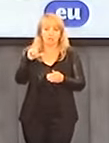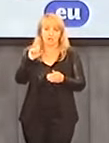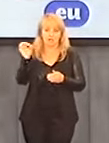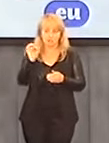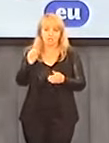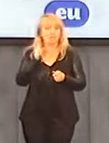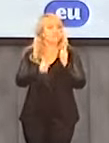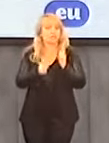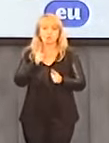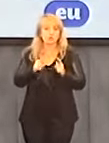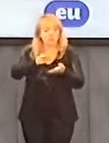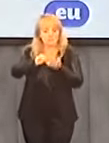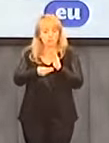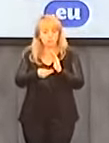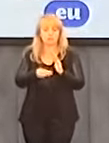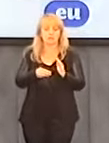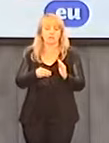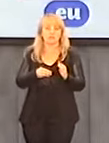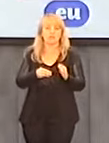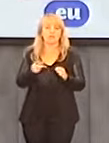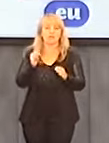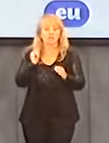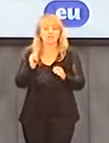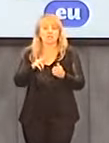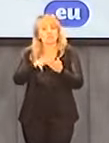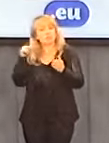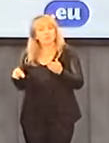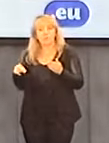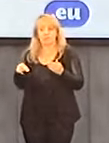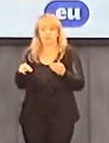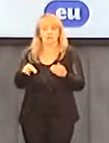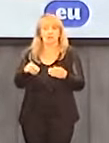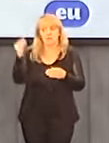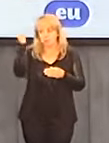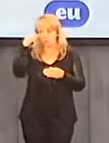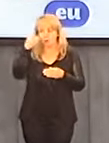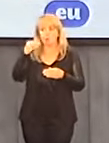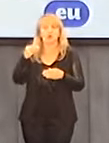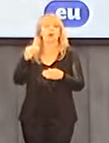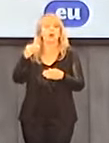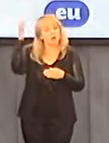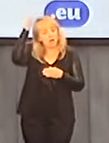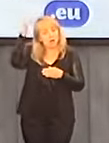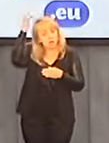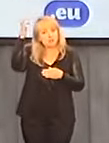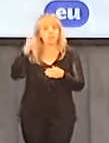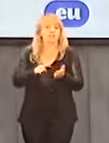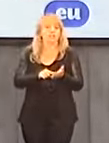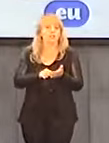jak najszybsze podpisanie rozporządzenia wycofującego katechezę ze szkół.